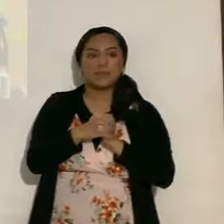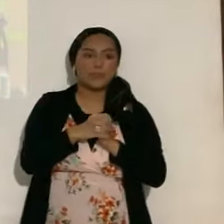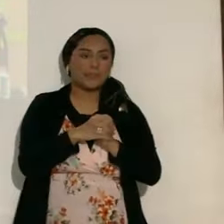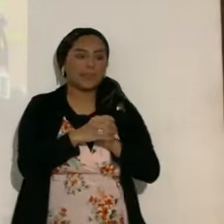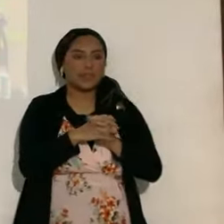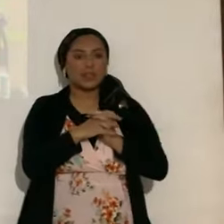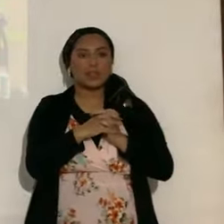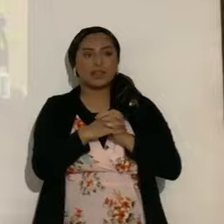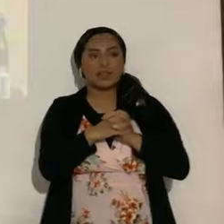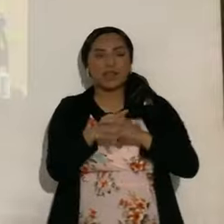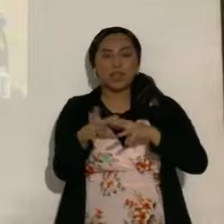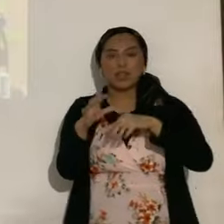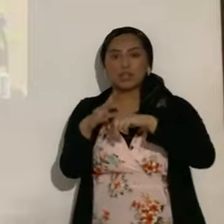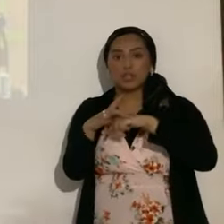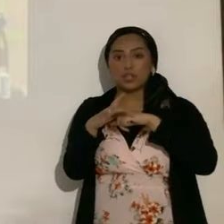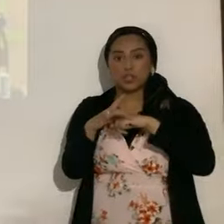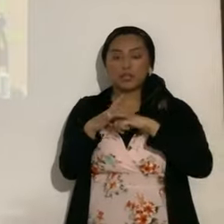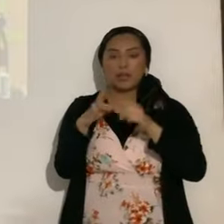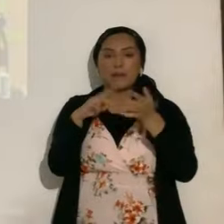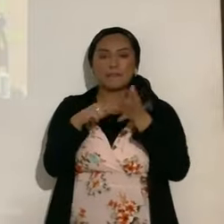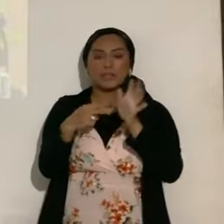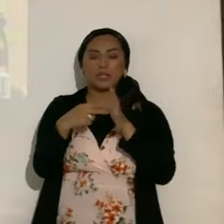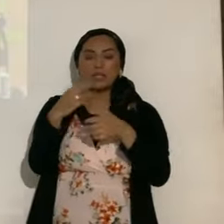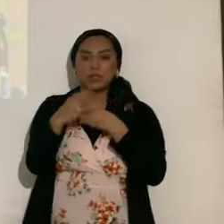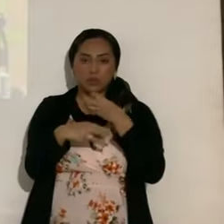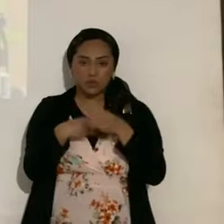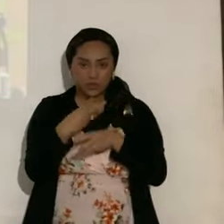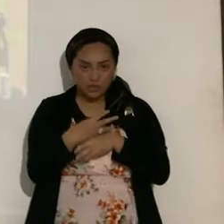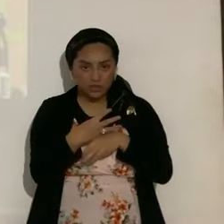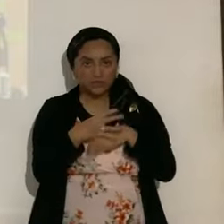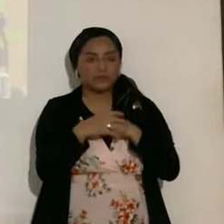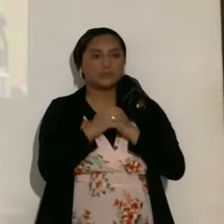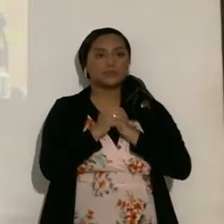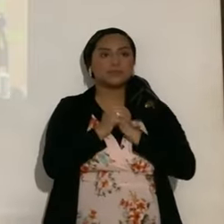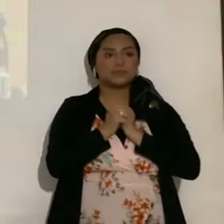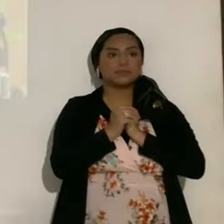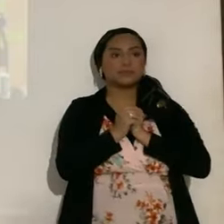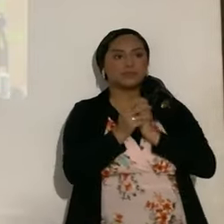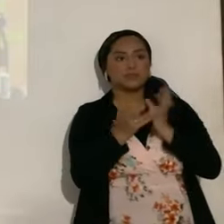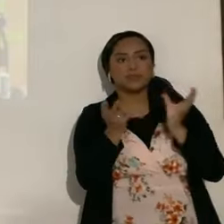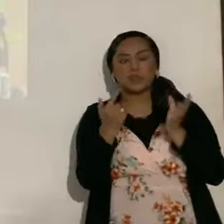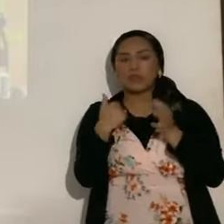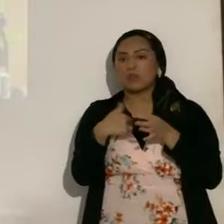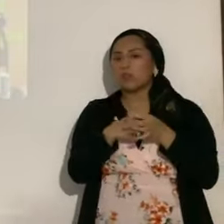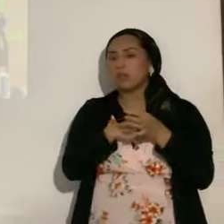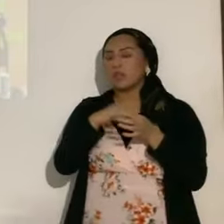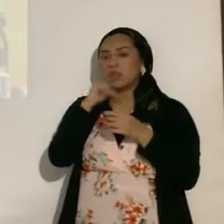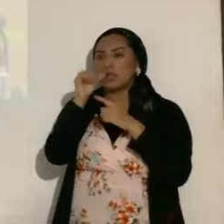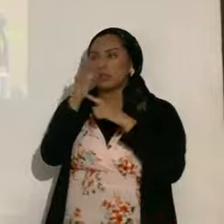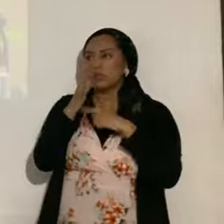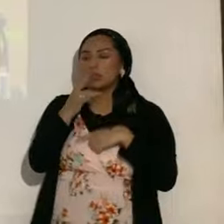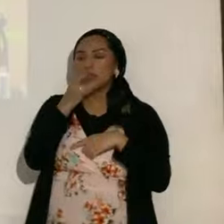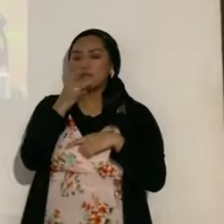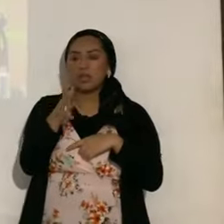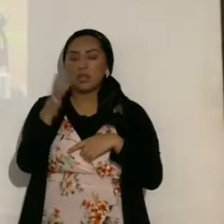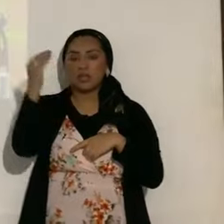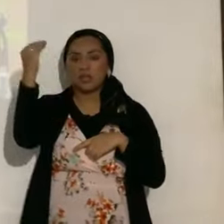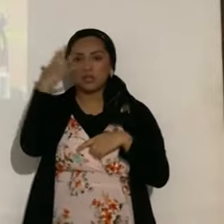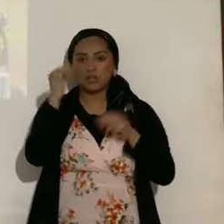la tierra significa la humanidad, y no estamos reflejando la luz del sol. Eso tú lo puedes encontrar en el tema